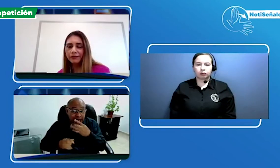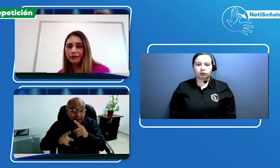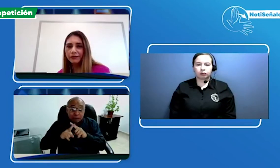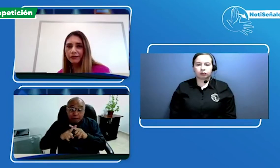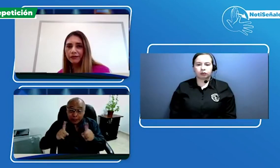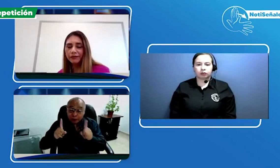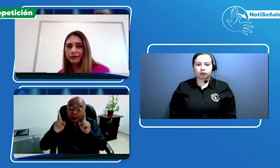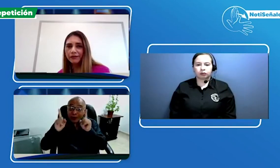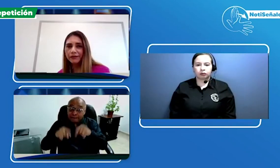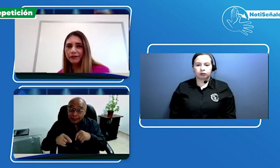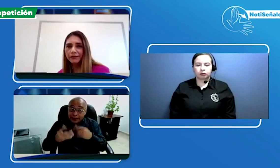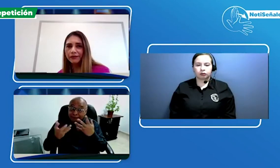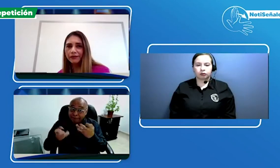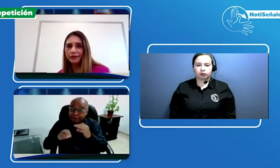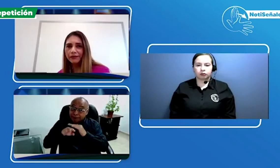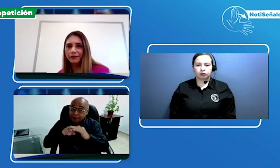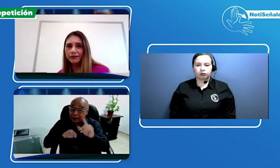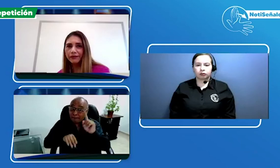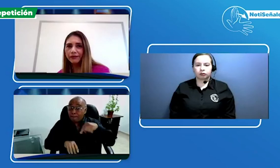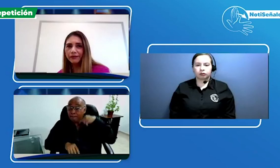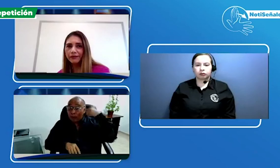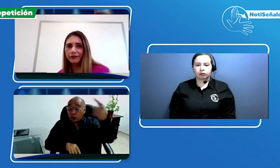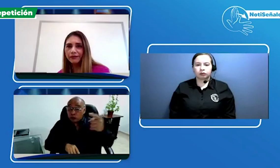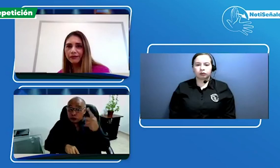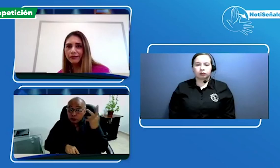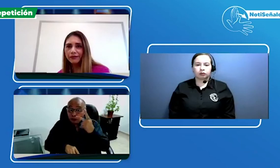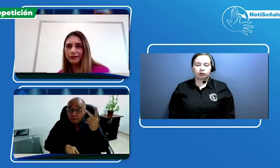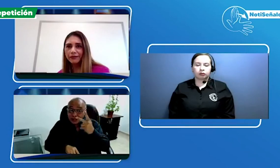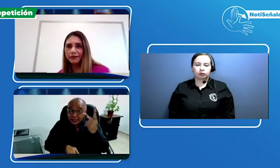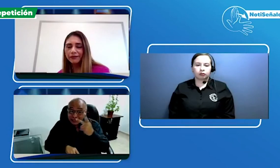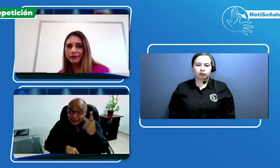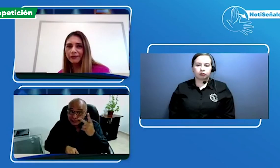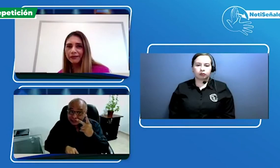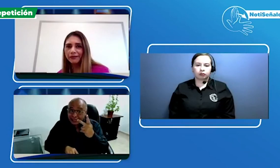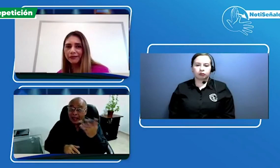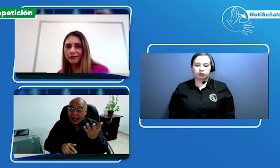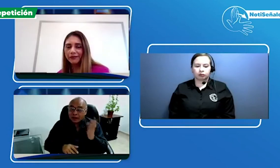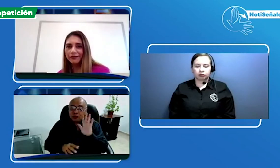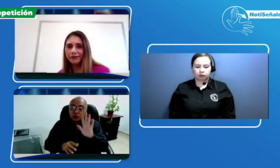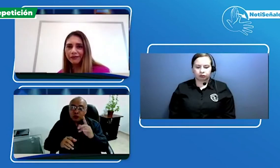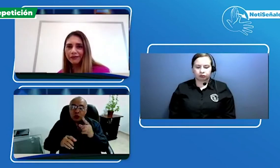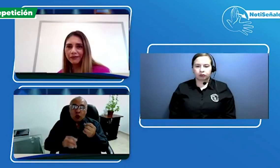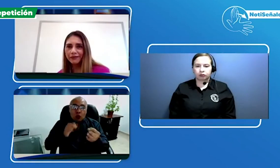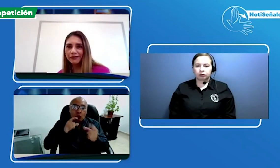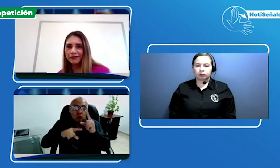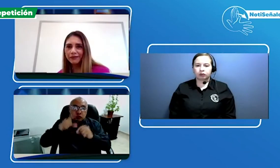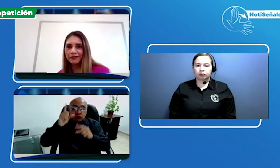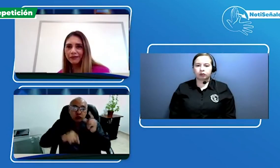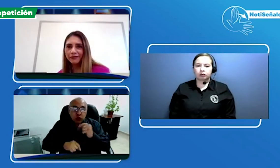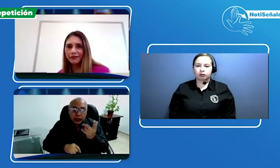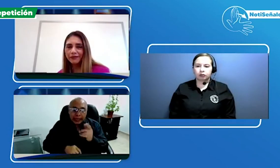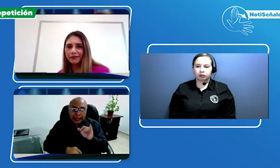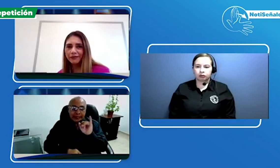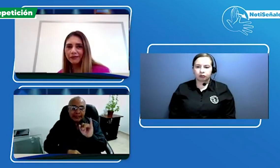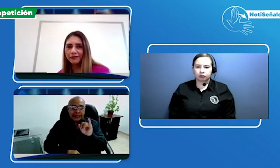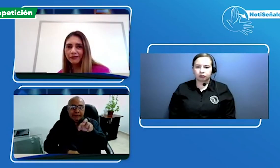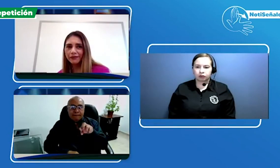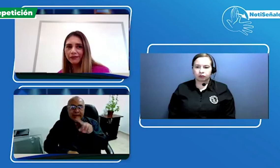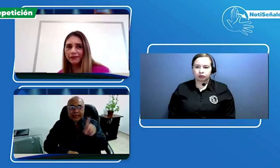es que en este momento hablamos de droguerías col subsidio pero para el viernes nos gustaría tener con